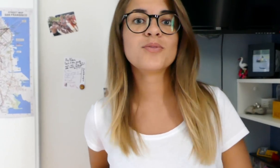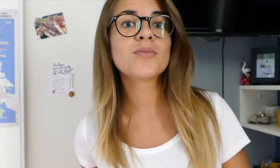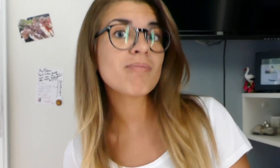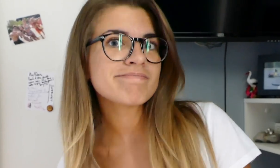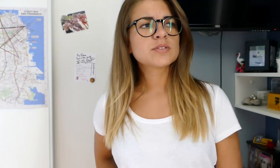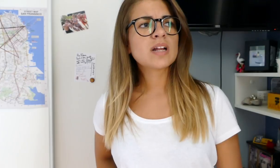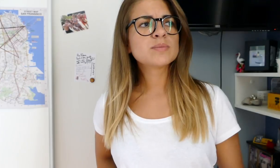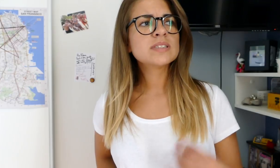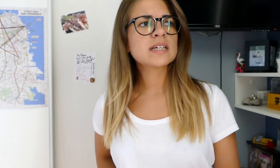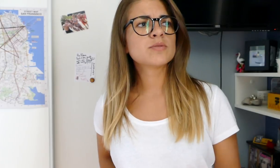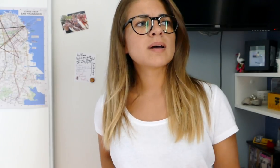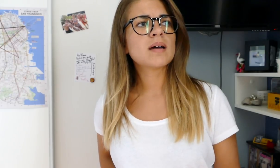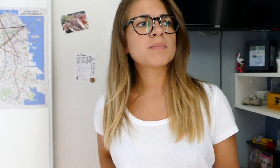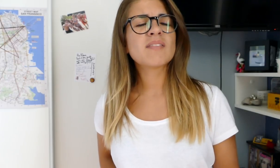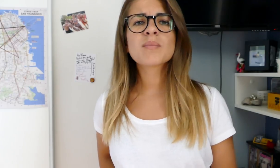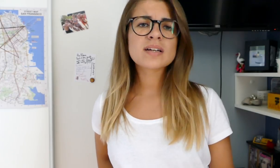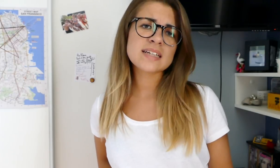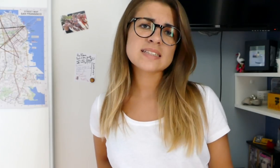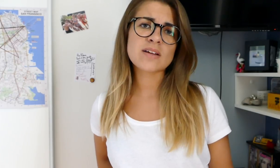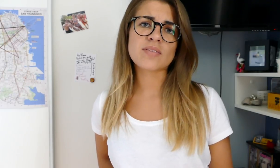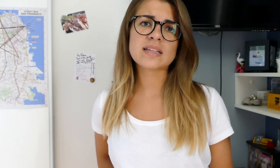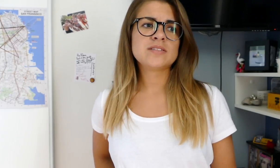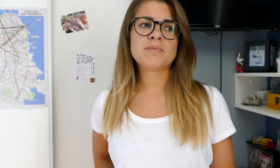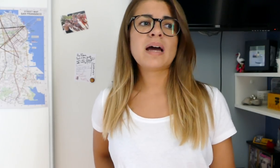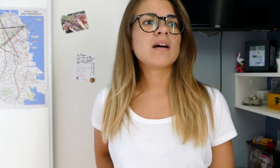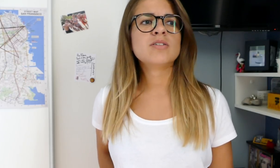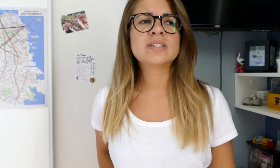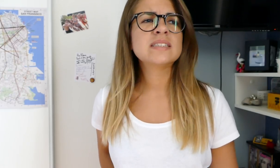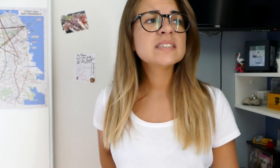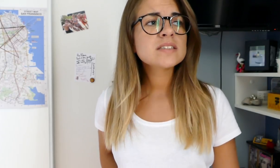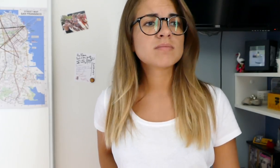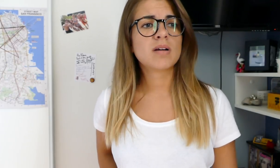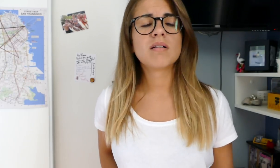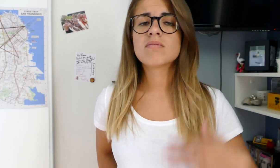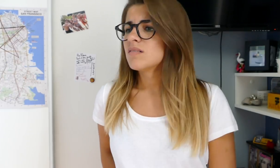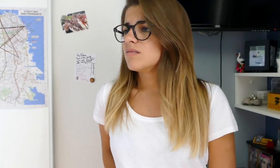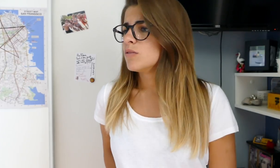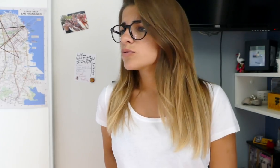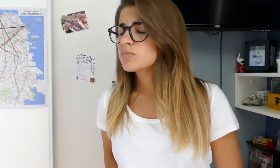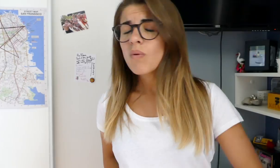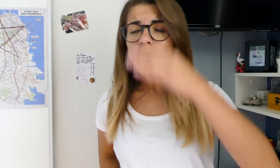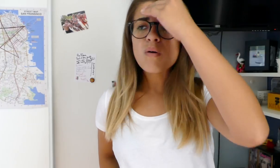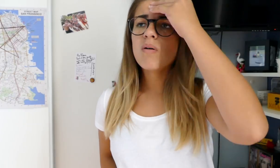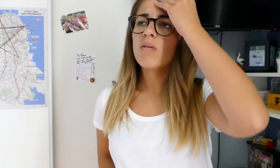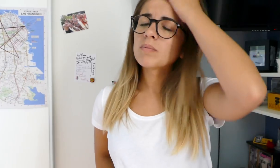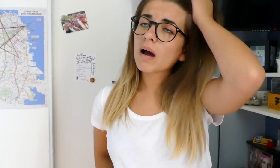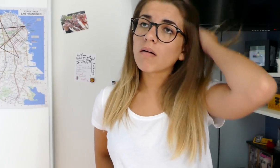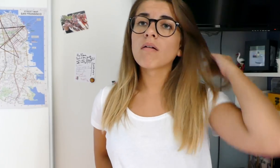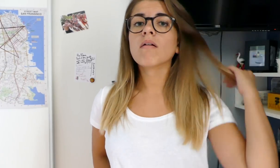non. Parce que la musique, ça ne m'a pas vraiment intéressé, en fait. Je ne pas, le rythme, le son, les paroles,